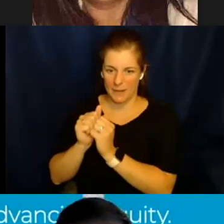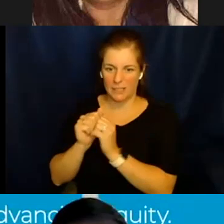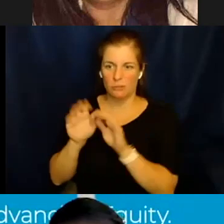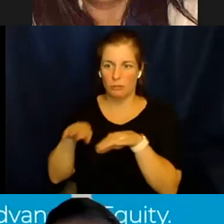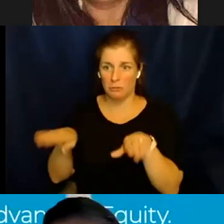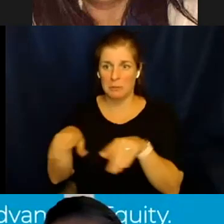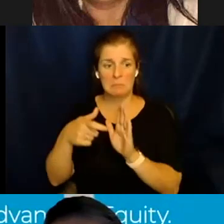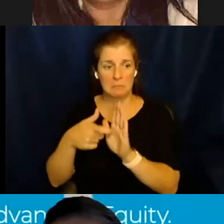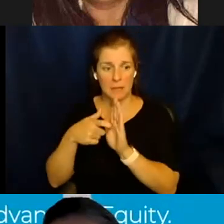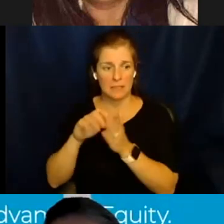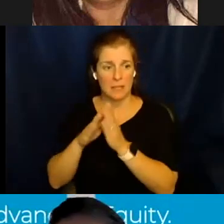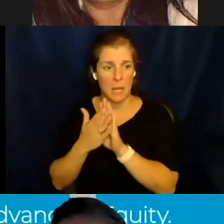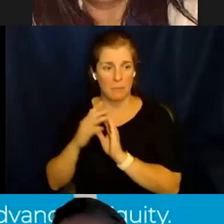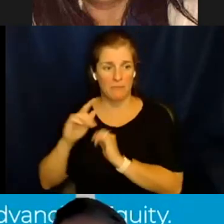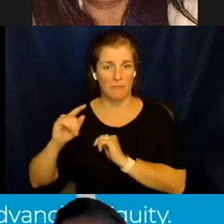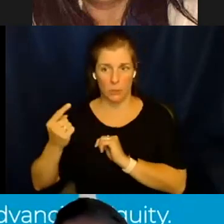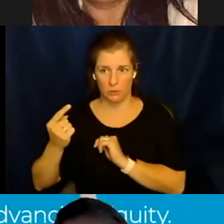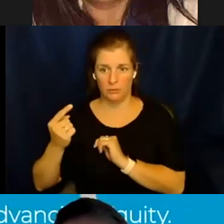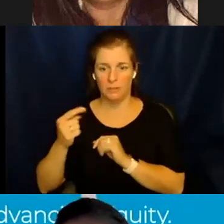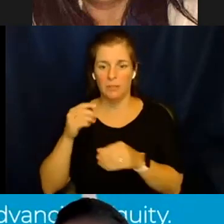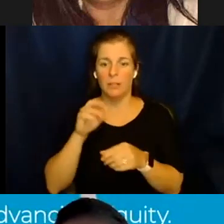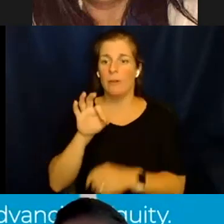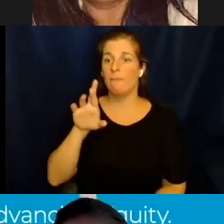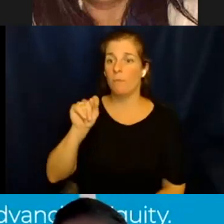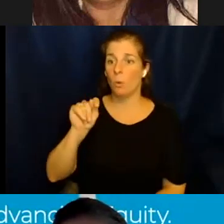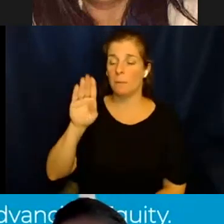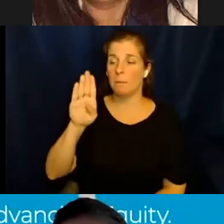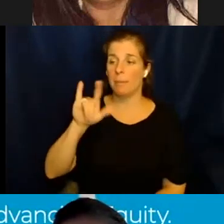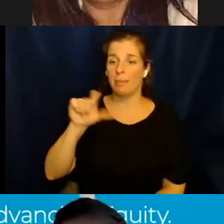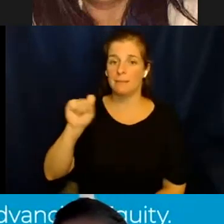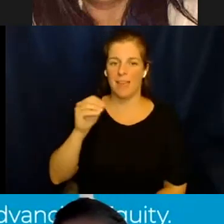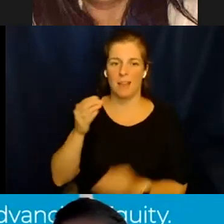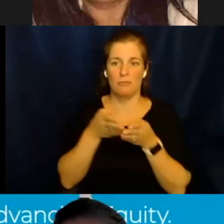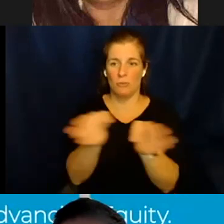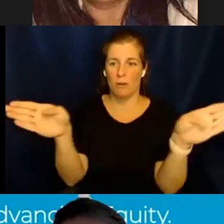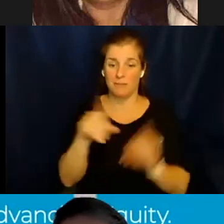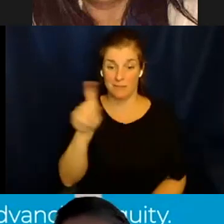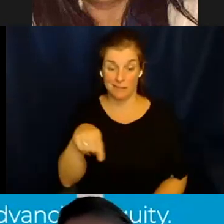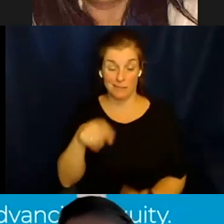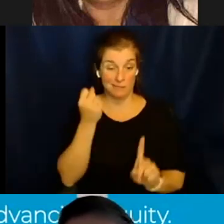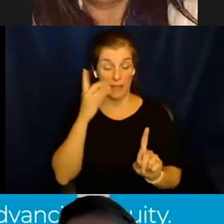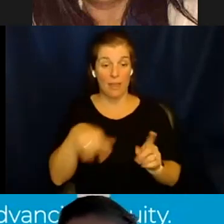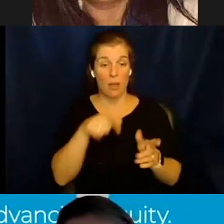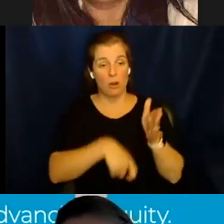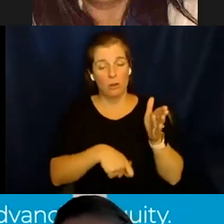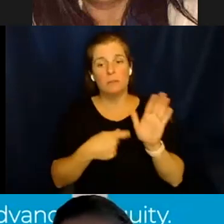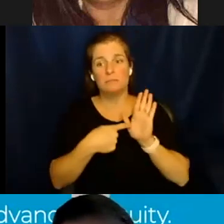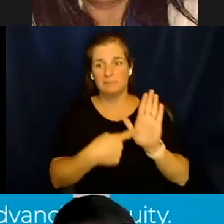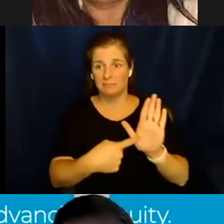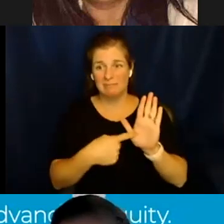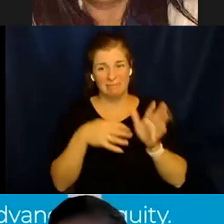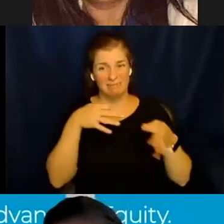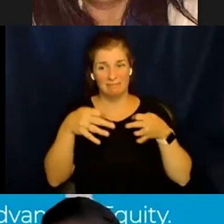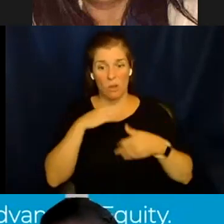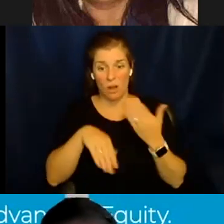inmigrantes sin compañía deben de ser primeros en Texas y a través de Texas. tal artículo, él